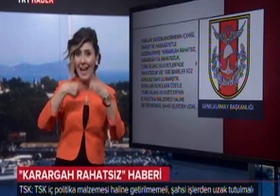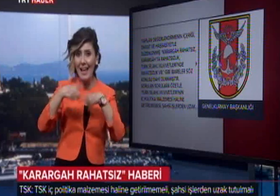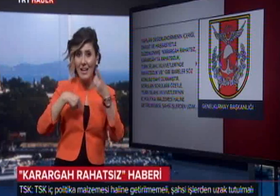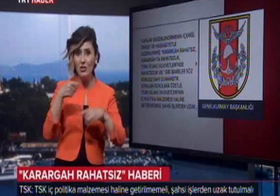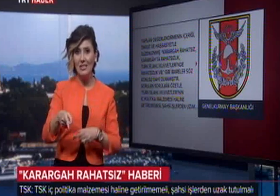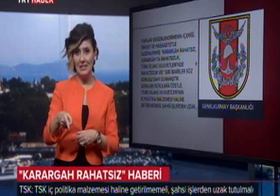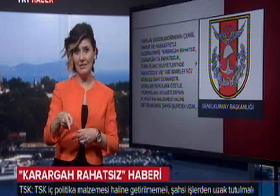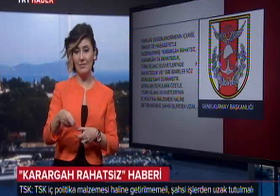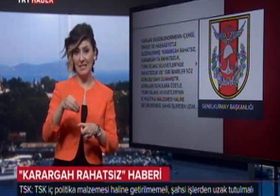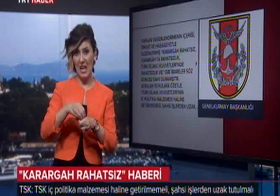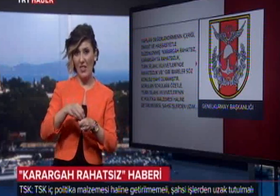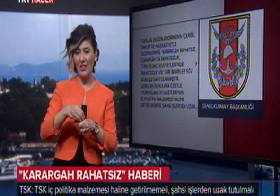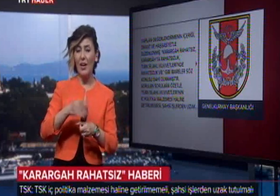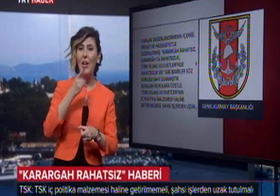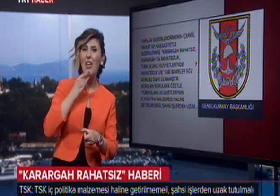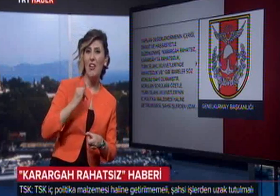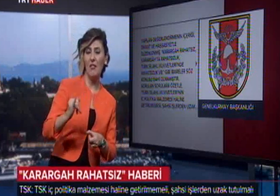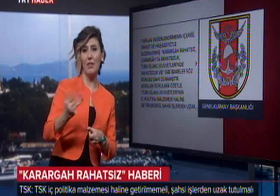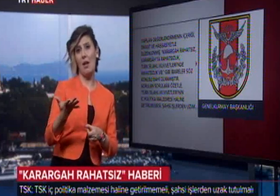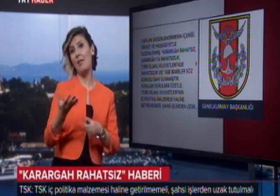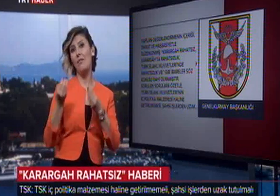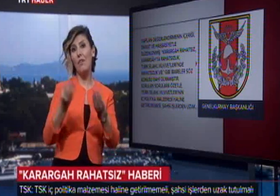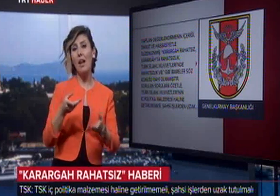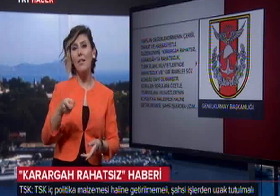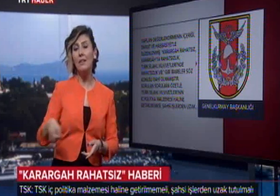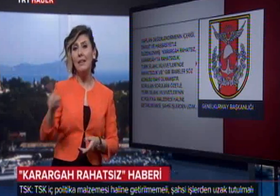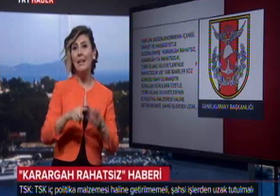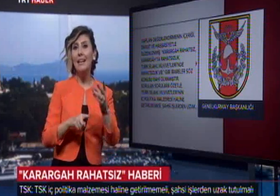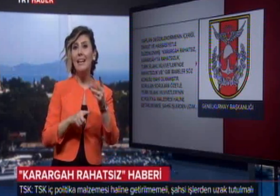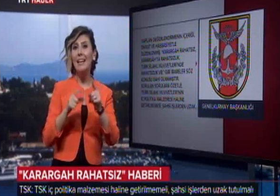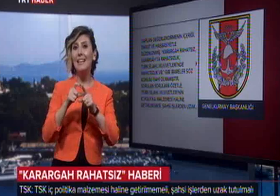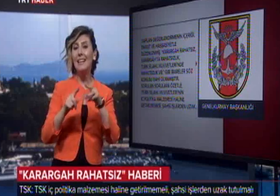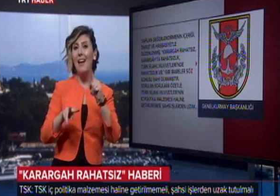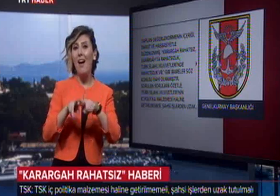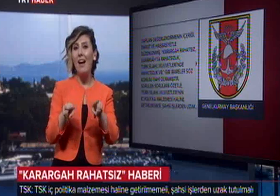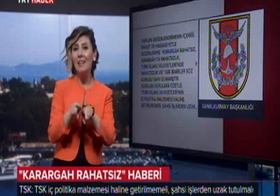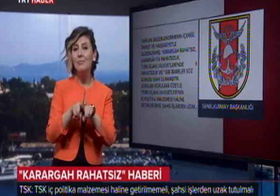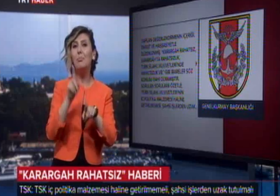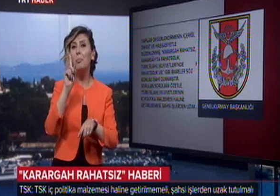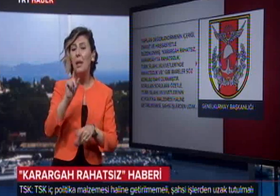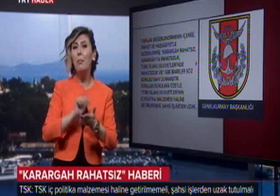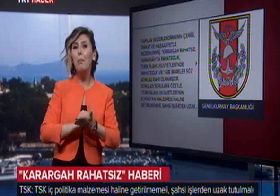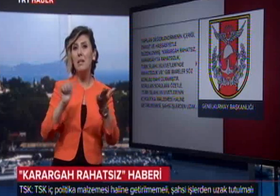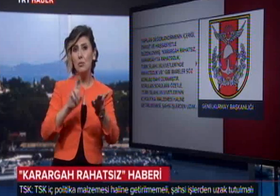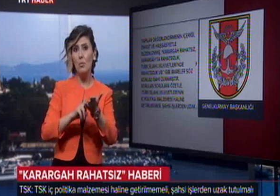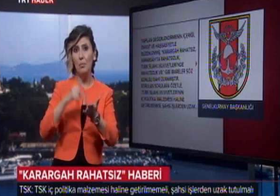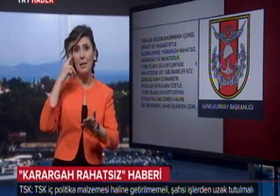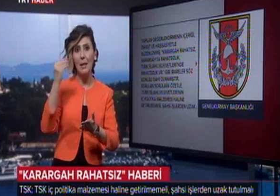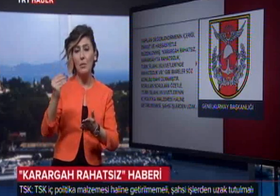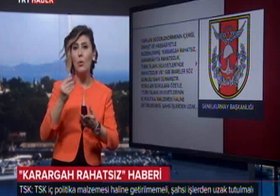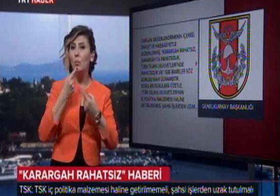eleştiri kisvesi altında iftiraya varan iddialarla ilgili bir basın mensubuna